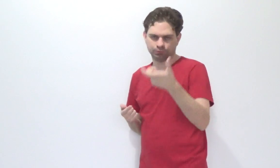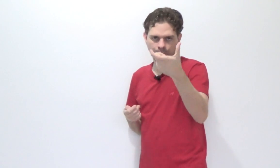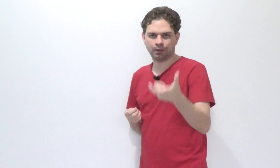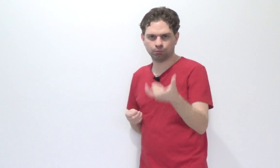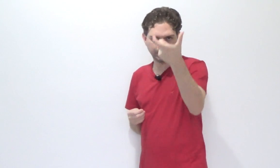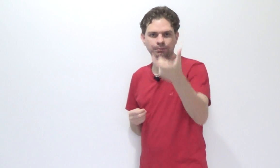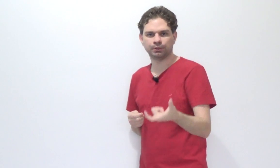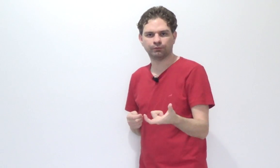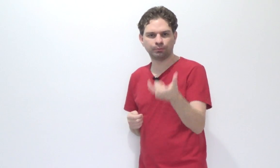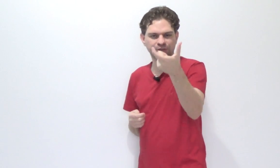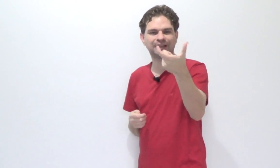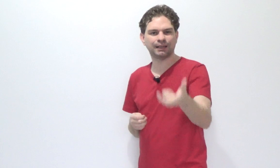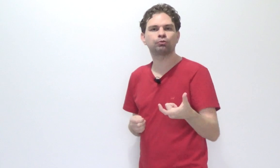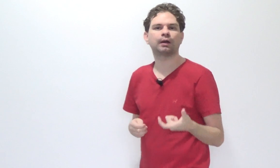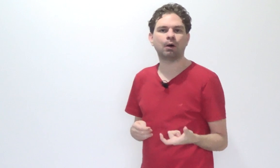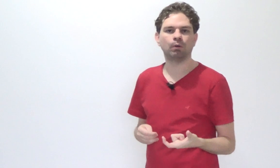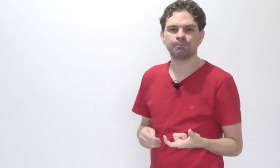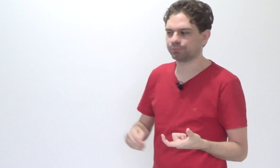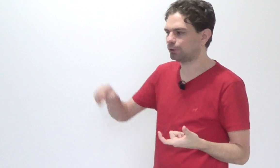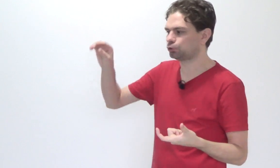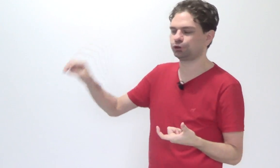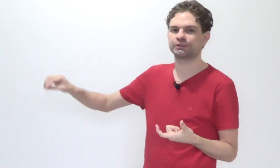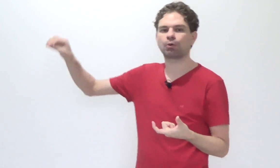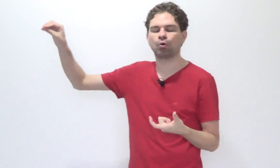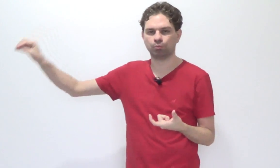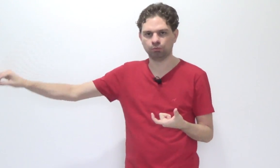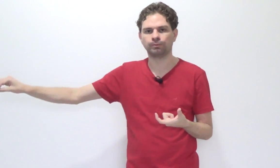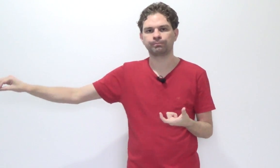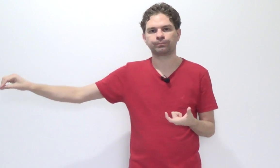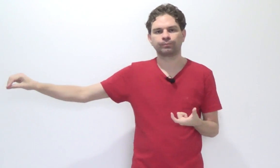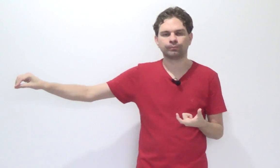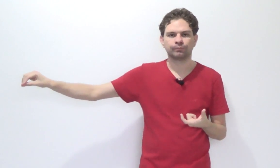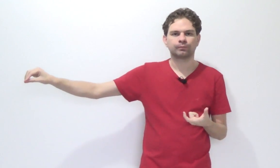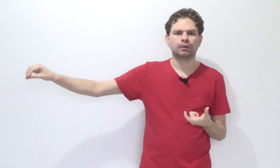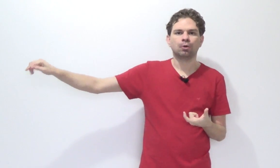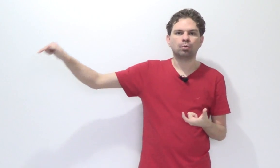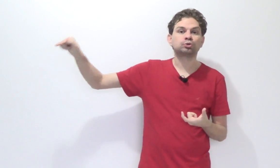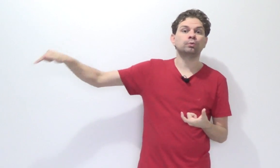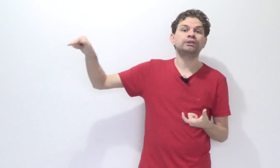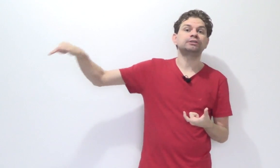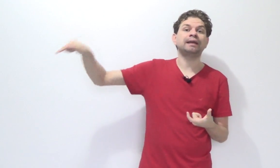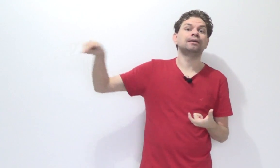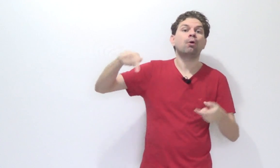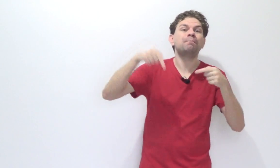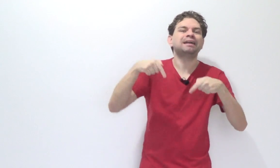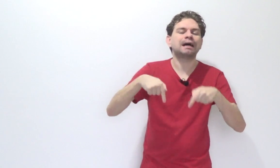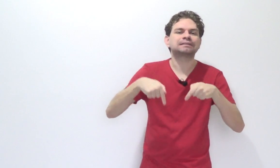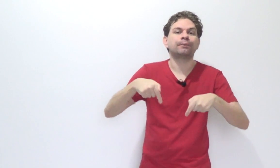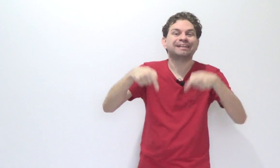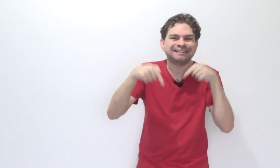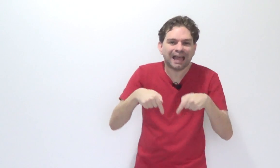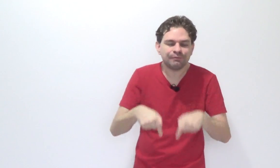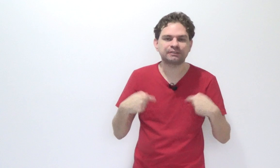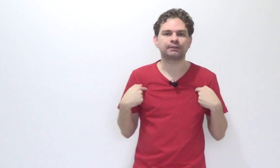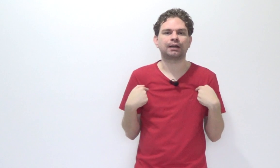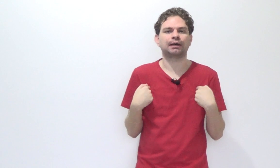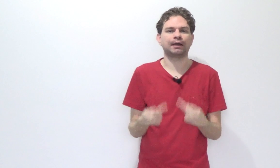um crime, vamos dizer, eleitoral, na justiça comum, o juiz tem obrigação, ele deve se declarar